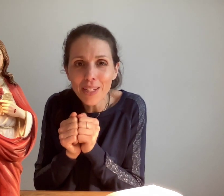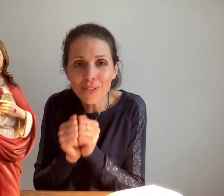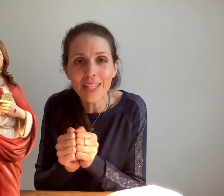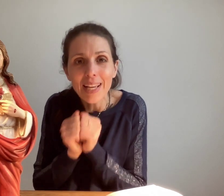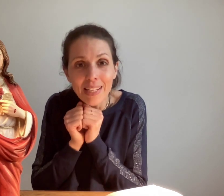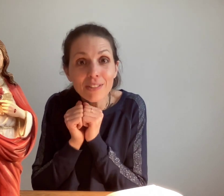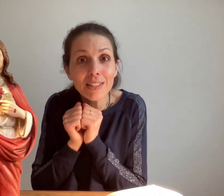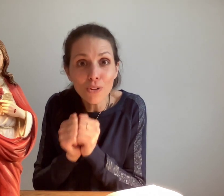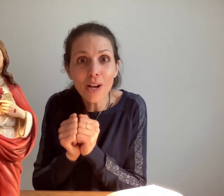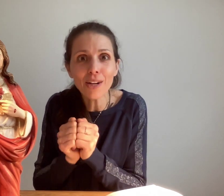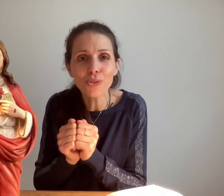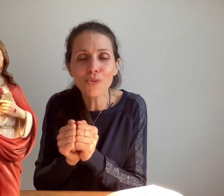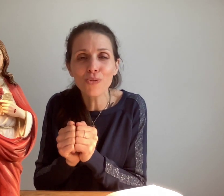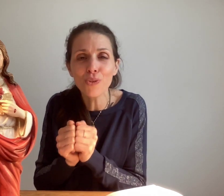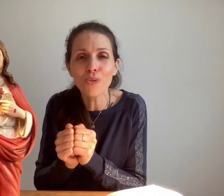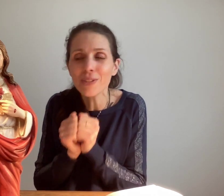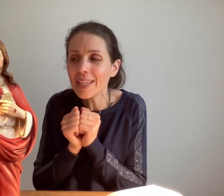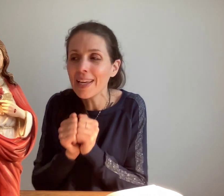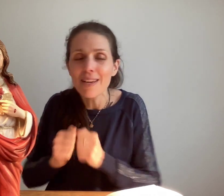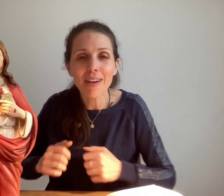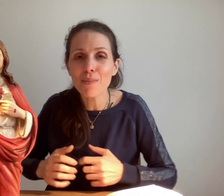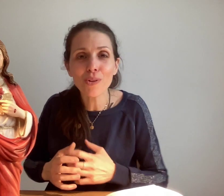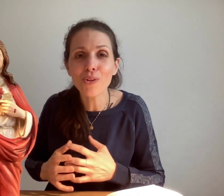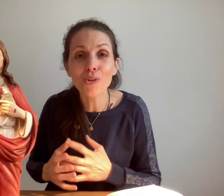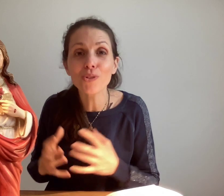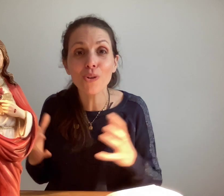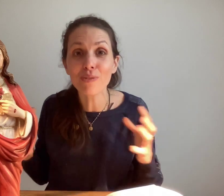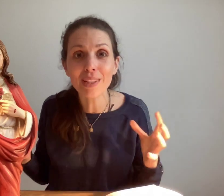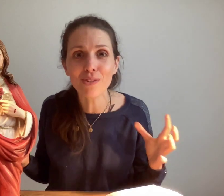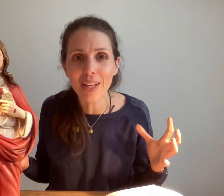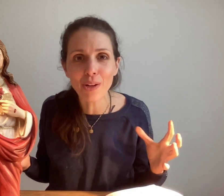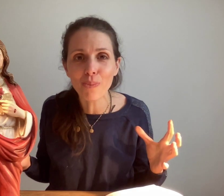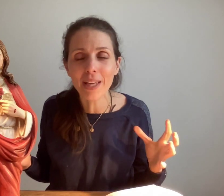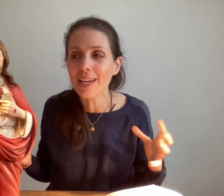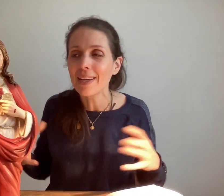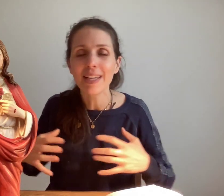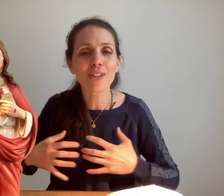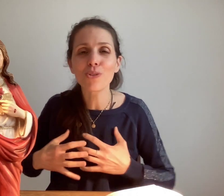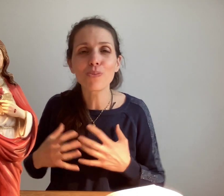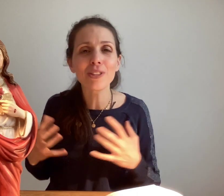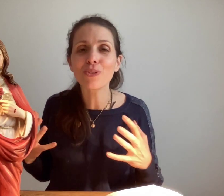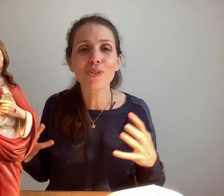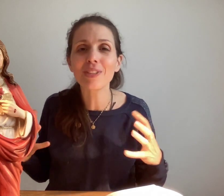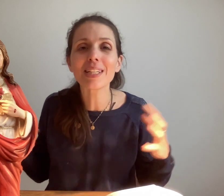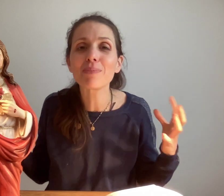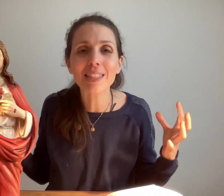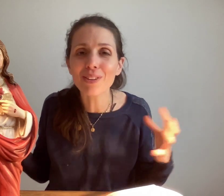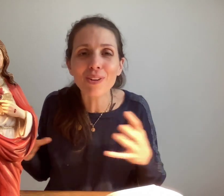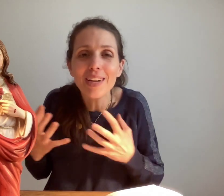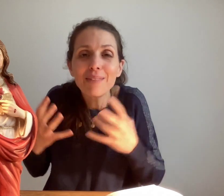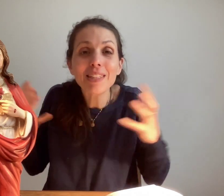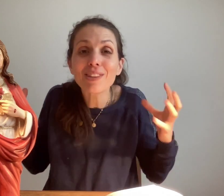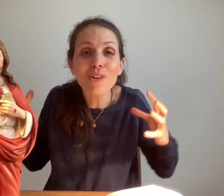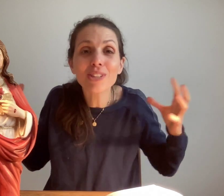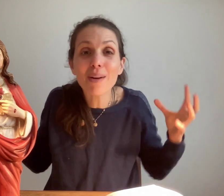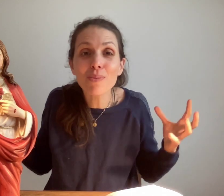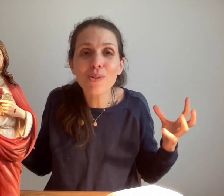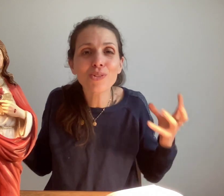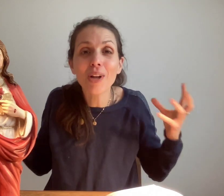que c'est cela que nous voulons. C'est vraiment que notre vie devienne lumière et que nous puissions devenir une petite torche d'amour, de l